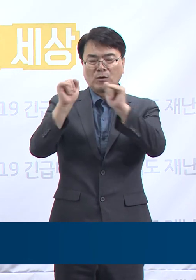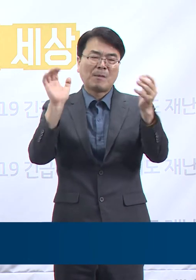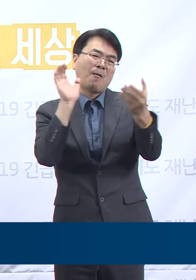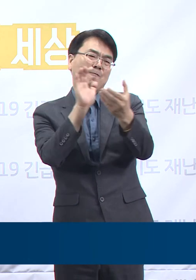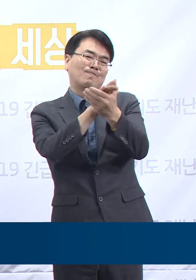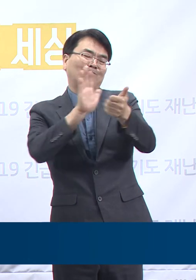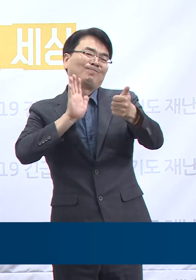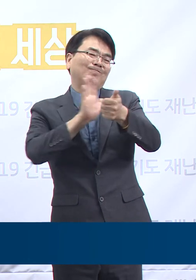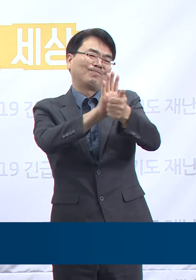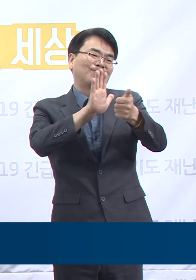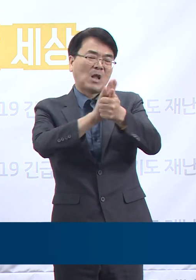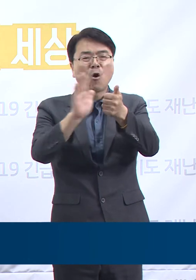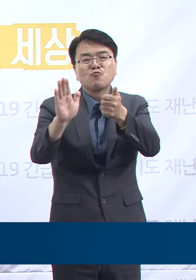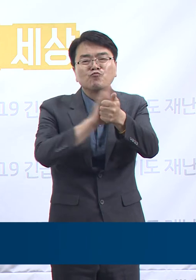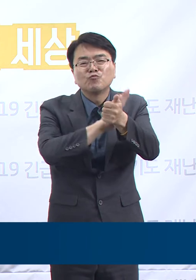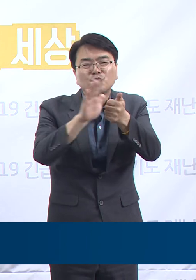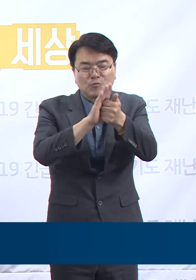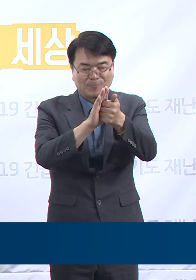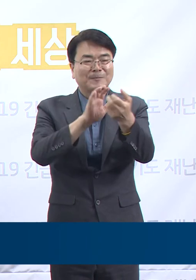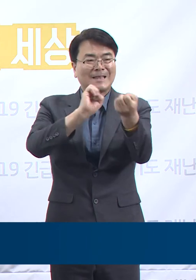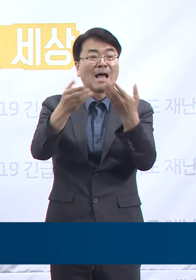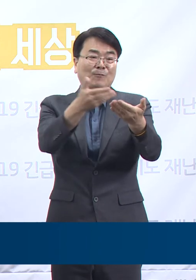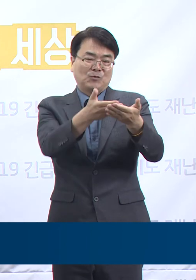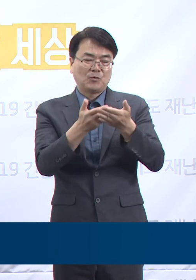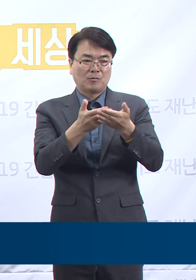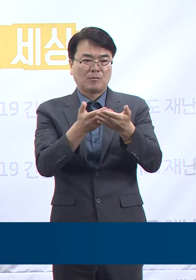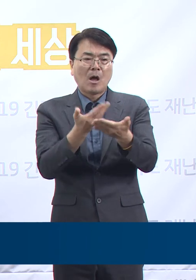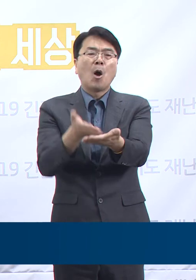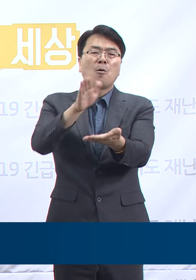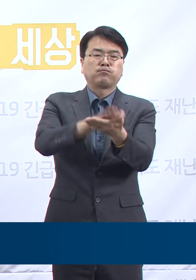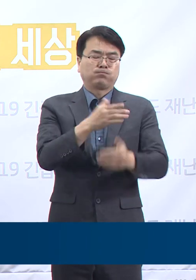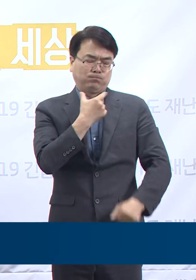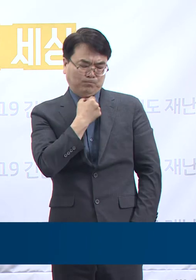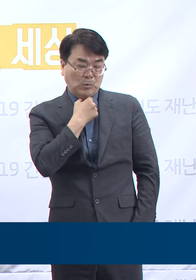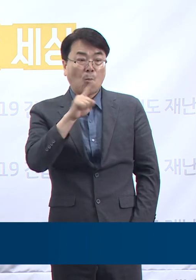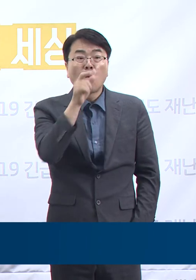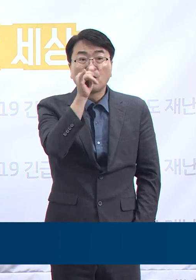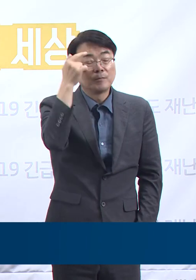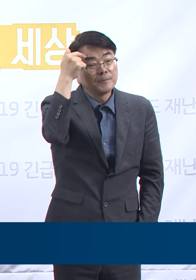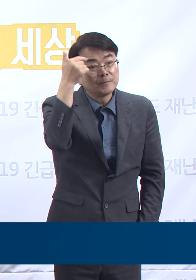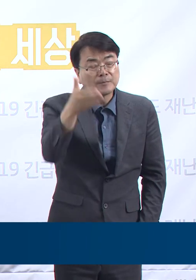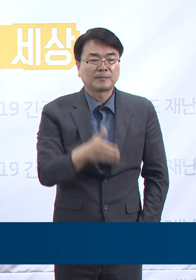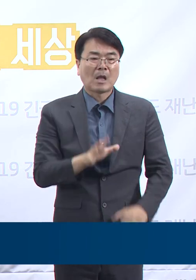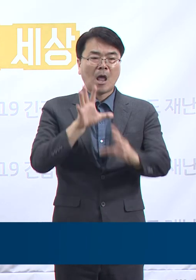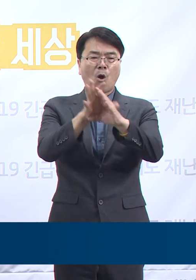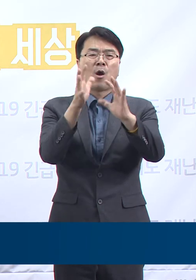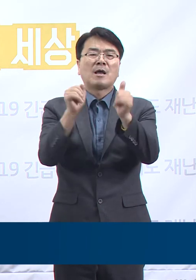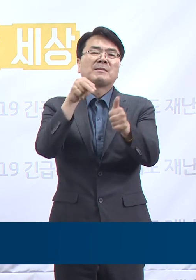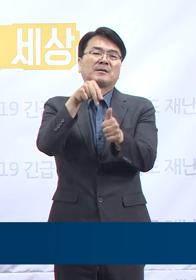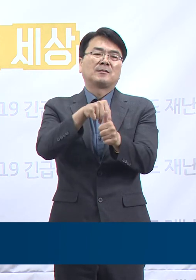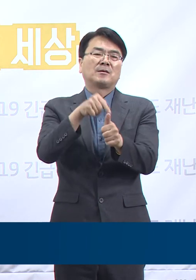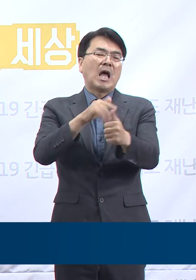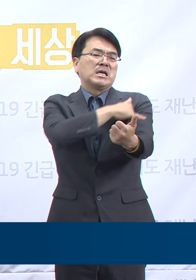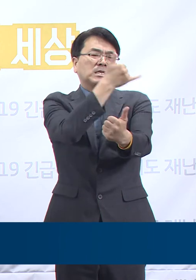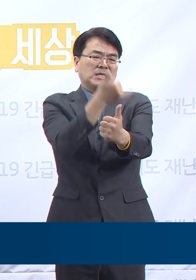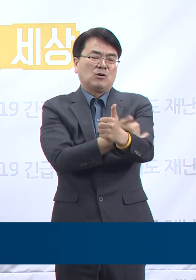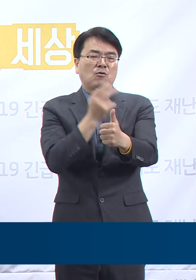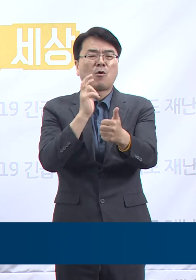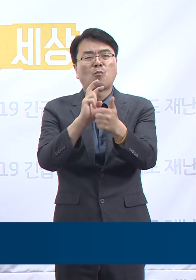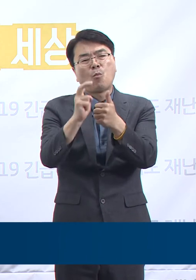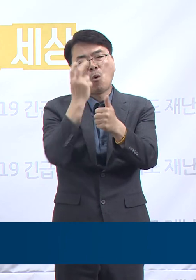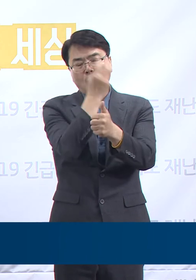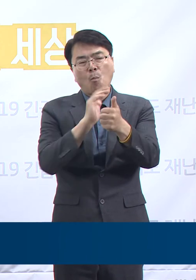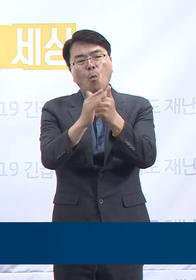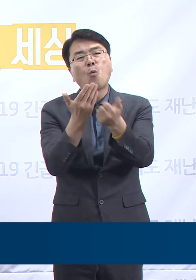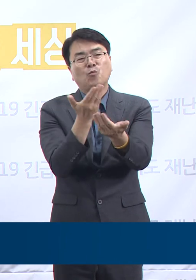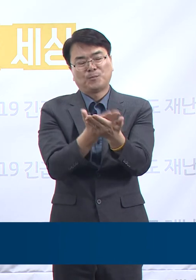위로라고 답했고 개선 요구 사항을 보면 확진자들은 확진자 인권보호 개선 84.6%,